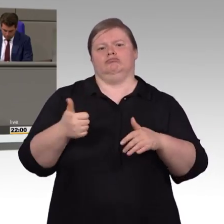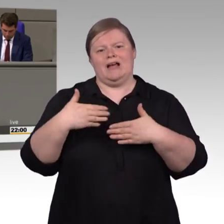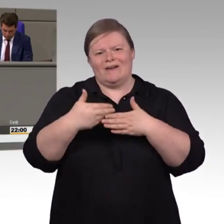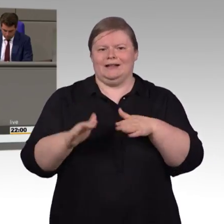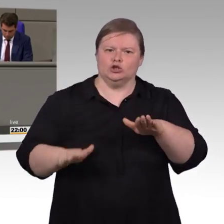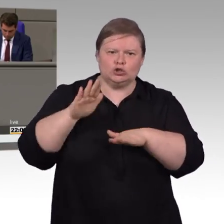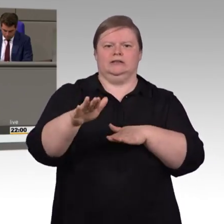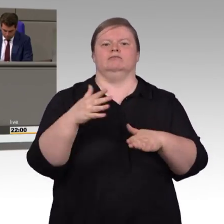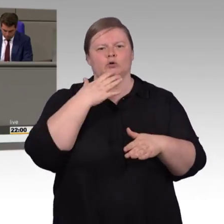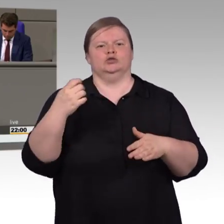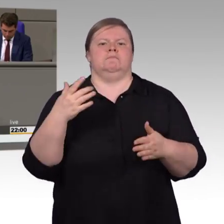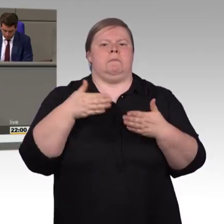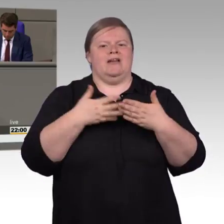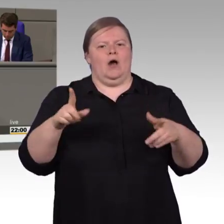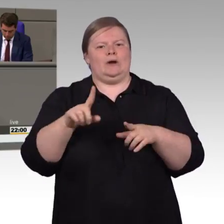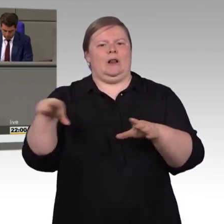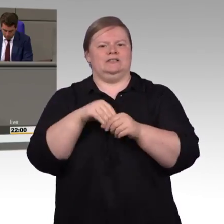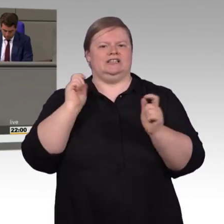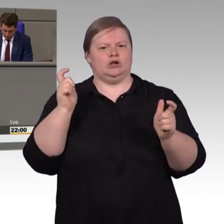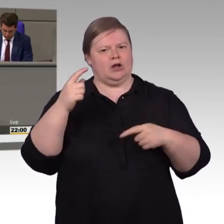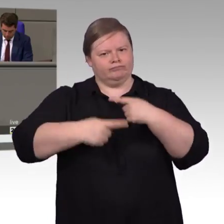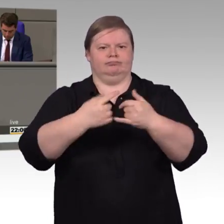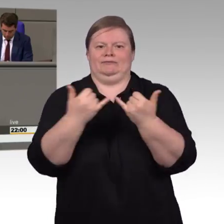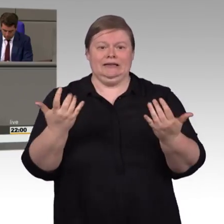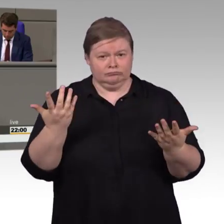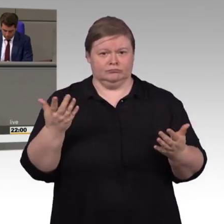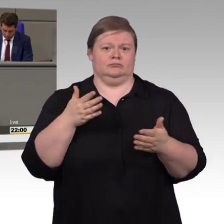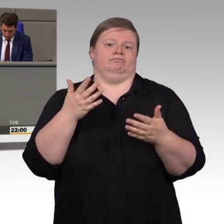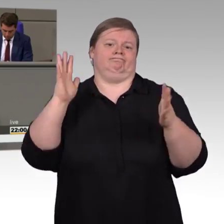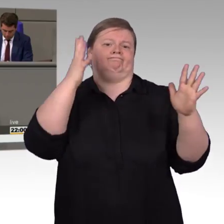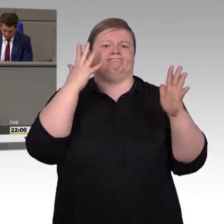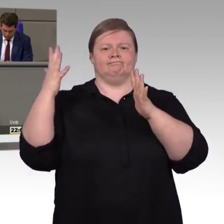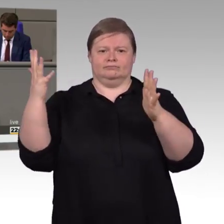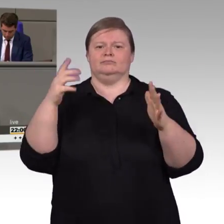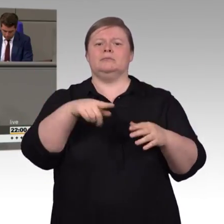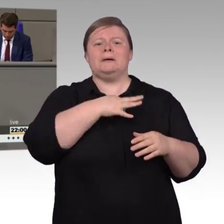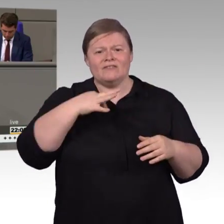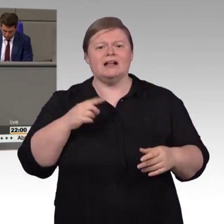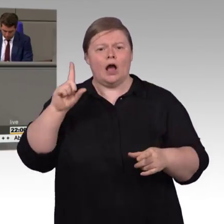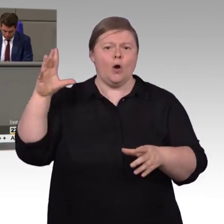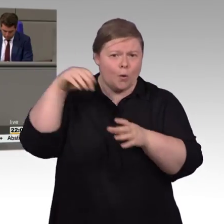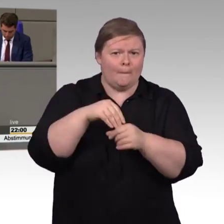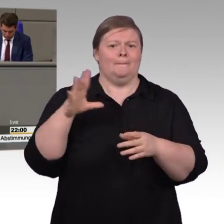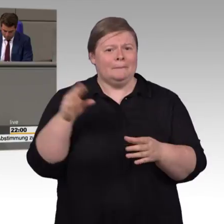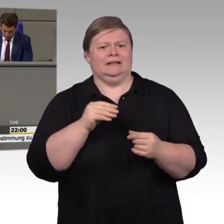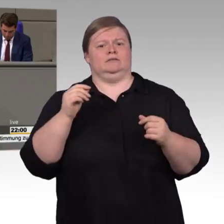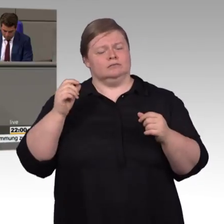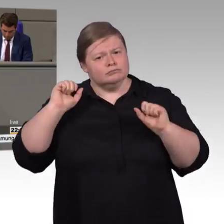Menschenrechte dürfen nicht auf dem Altar der Profitinteressen geopfert werden. Der Staat muss die Rahmenbedingungen zur Umsetzung der